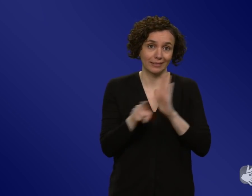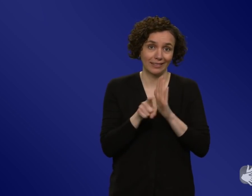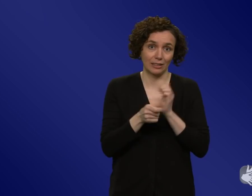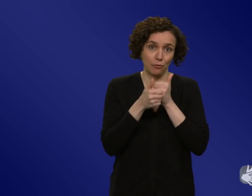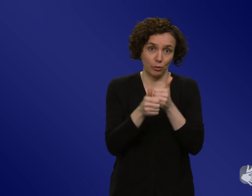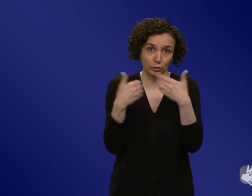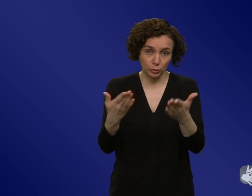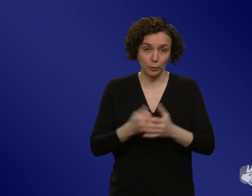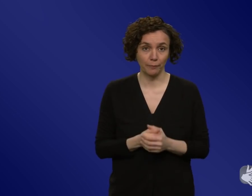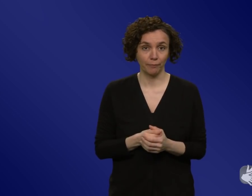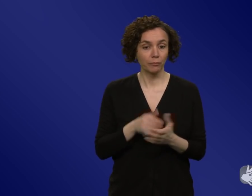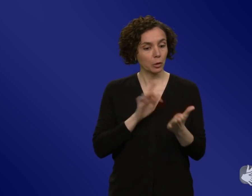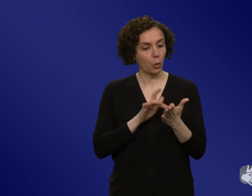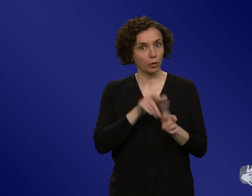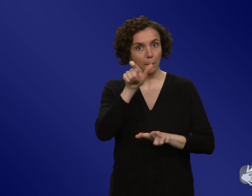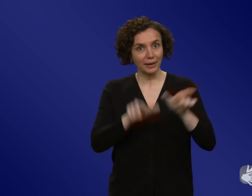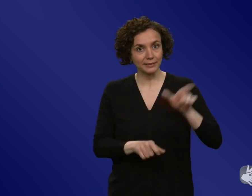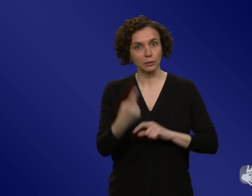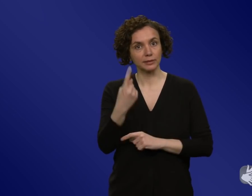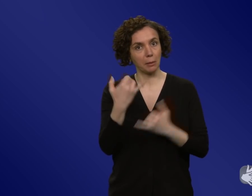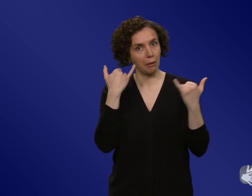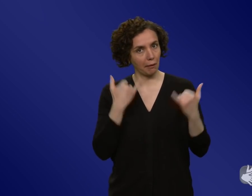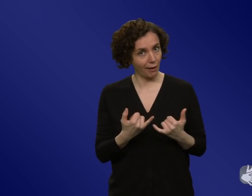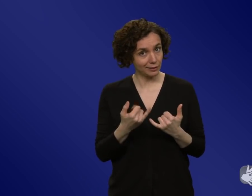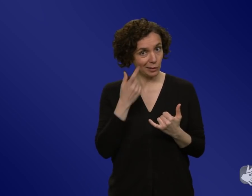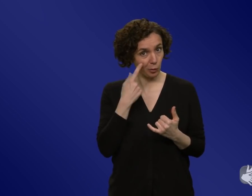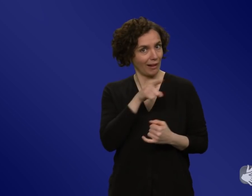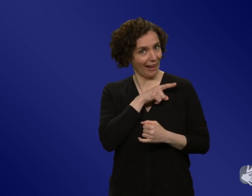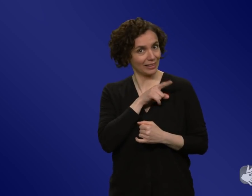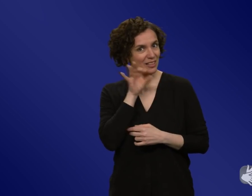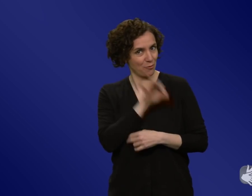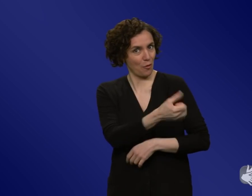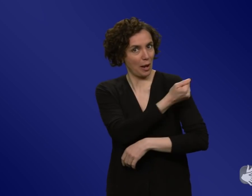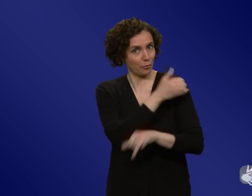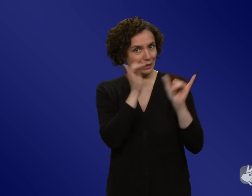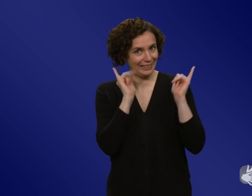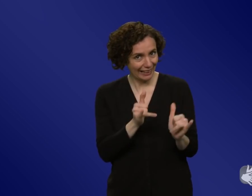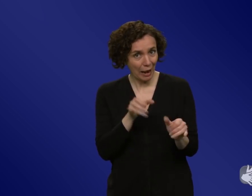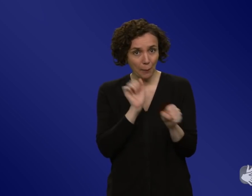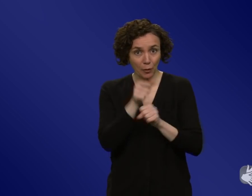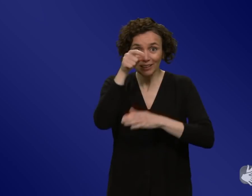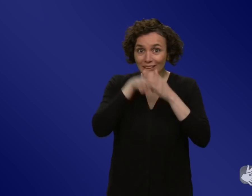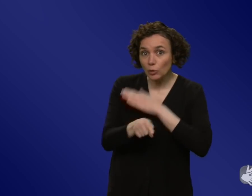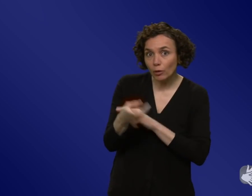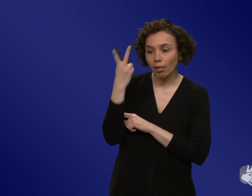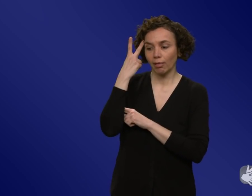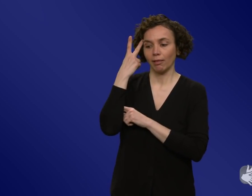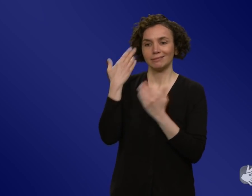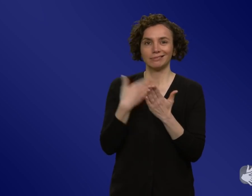Impfen waren, vielleicht zumindest ein bisschen ängstlicher geworden sind. Aber ich denke, für Angstnachrichten ist die Zeit zu spät. Das hat, wie gesagt,